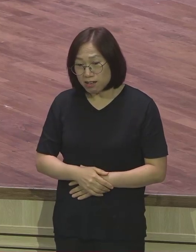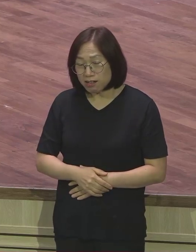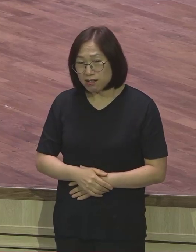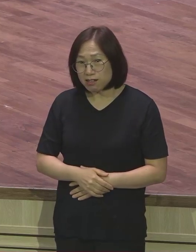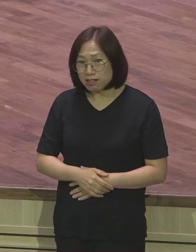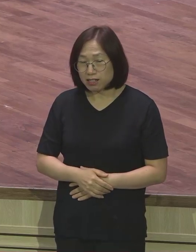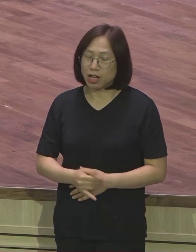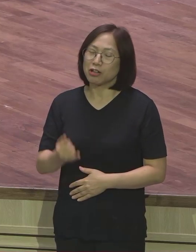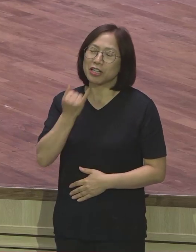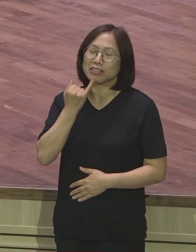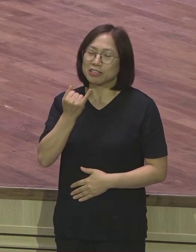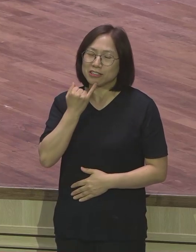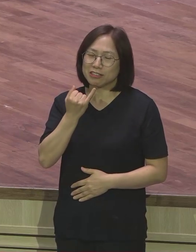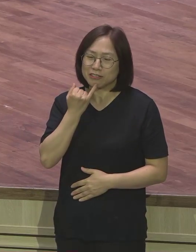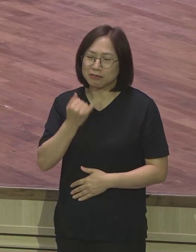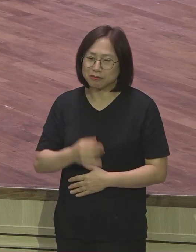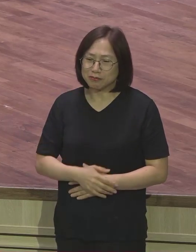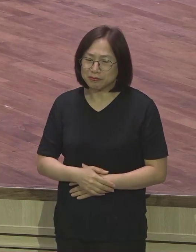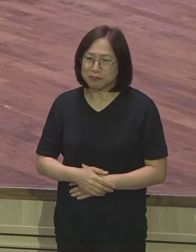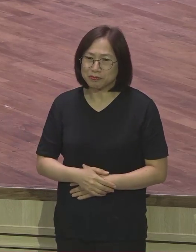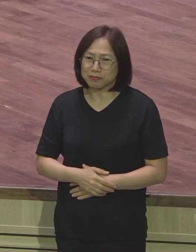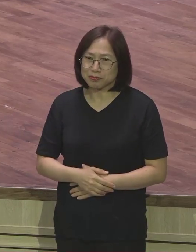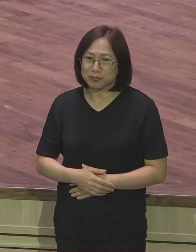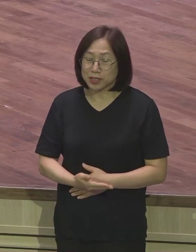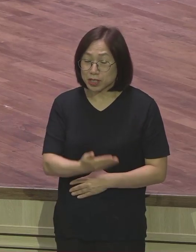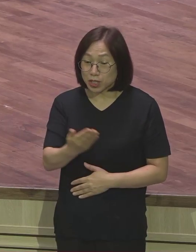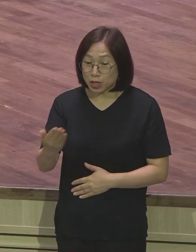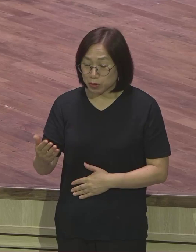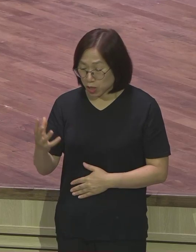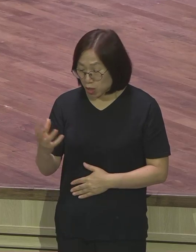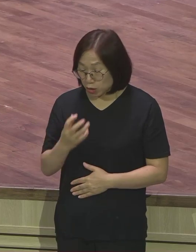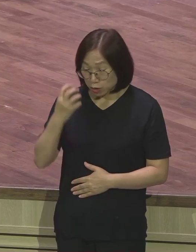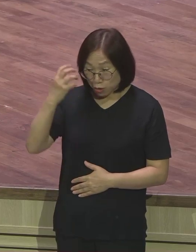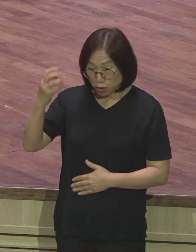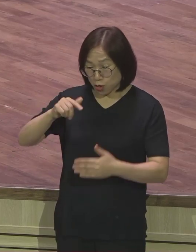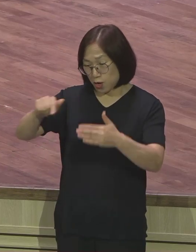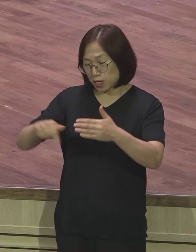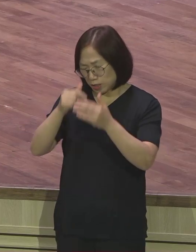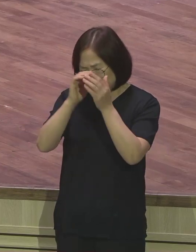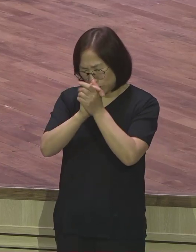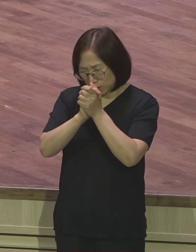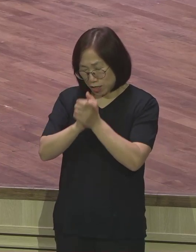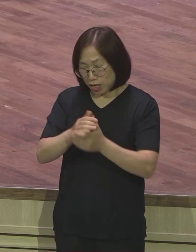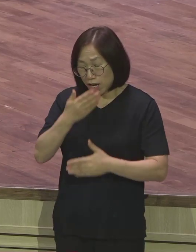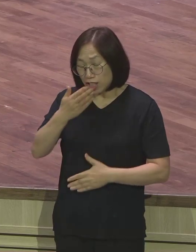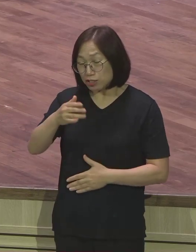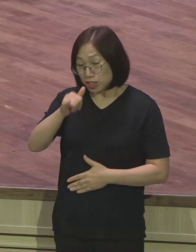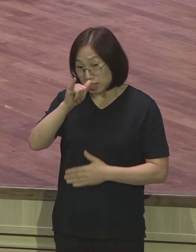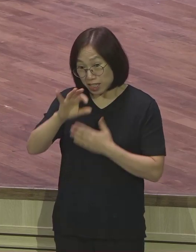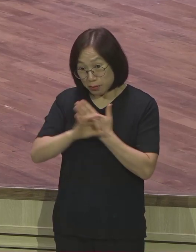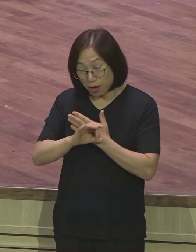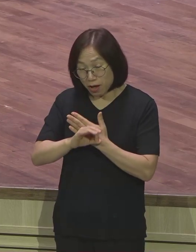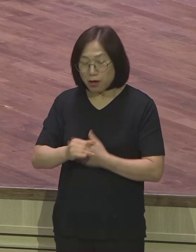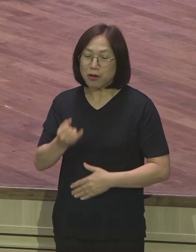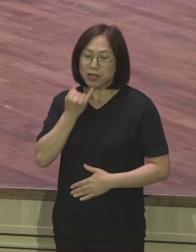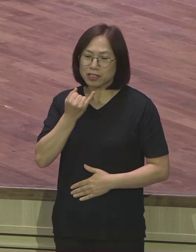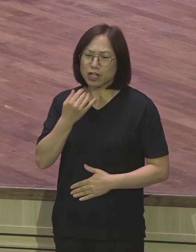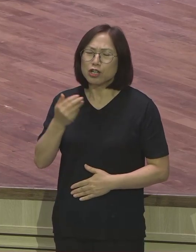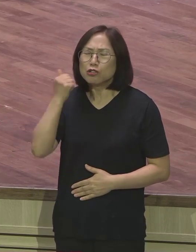괜찮습니다. 여러분이 성령 안에서 기도할 수 있다라면 괜찮아요. 그건 누구와 있어도 아무 문제